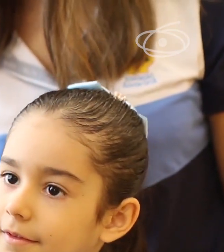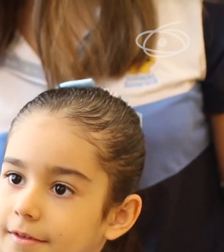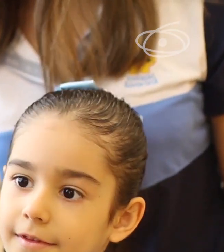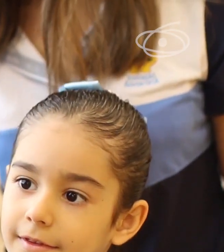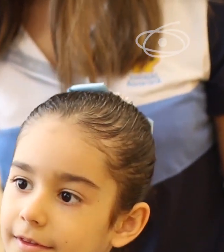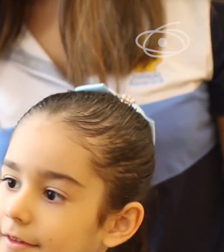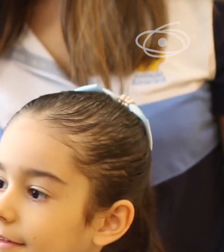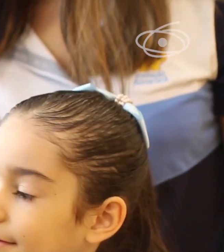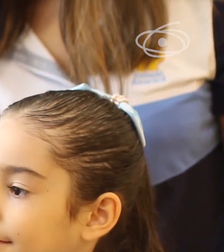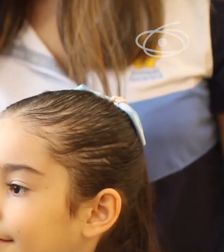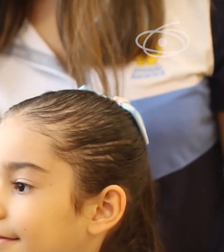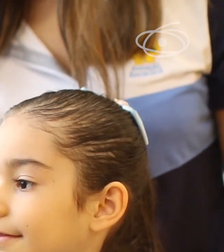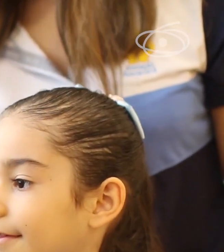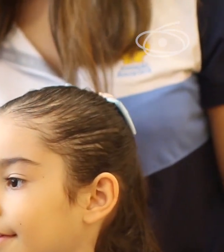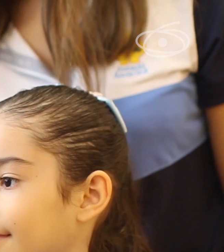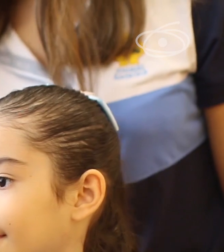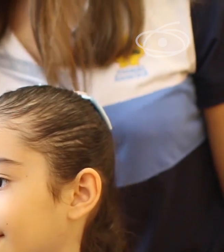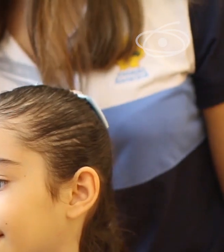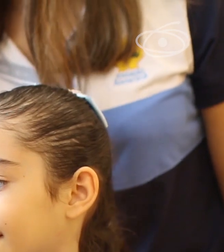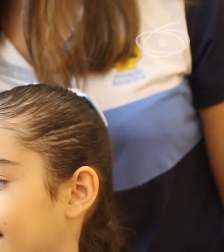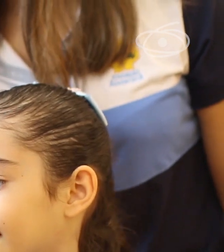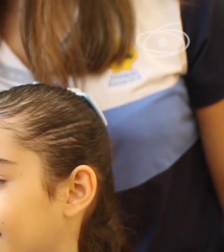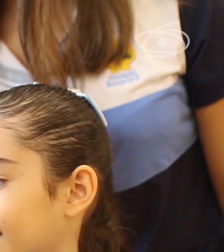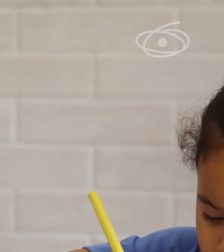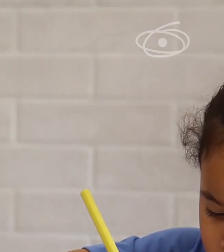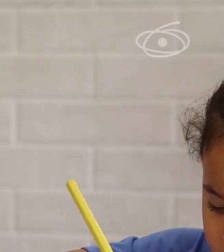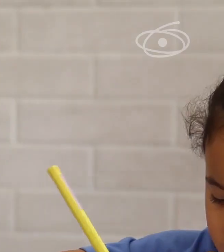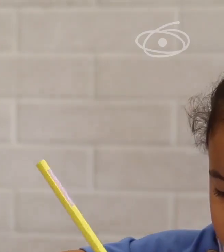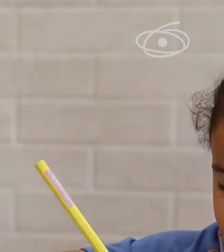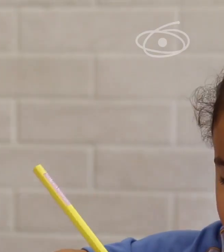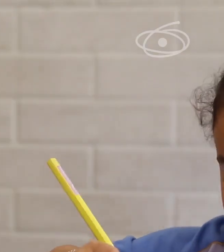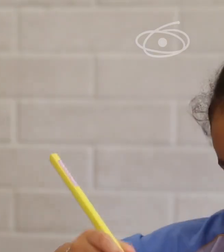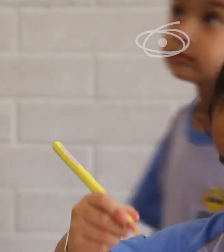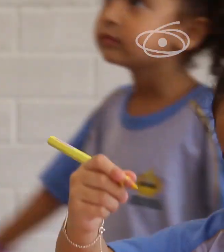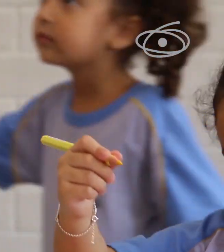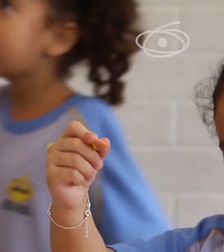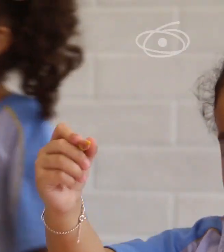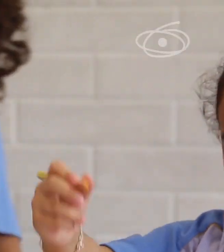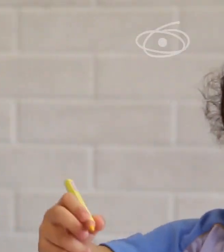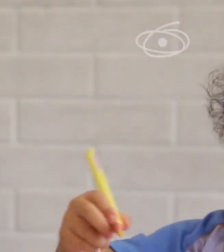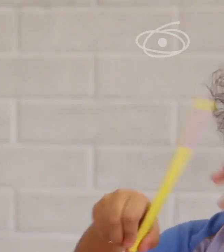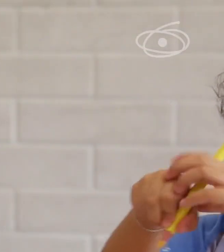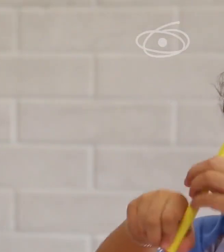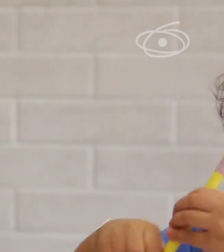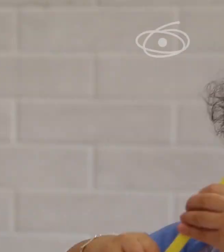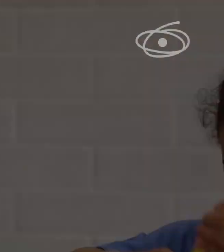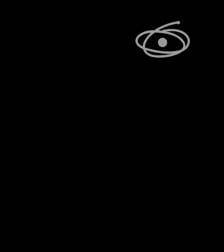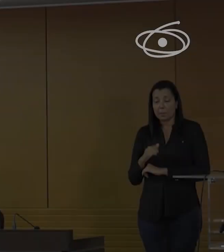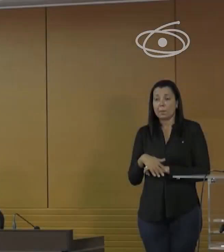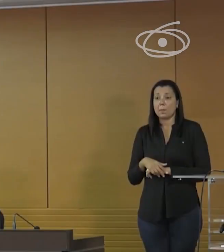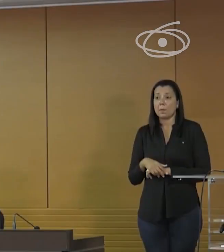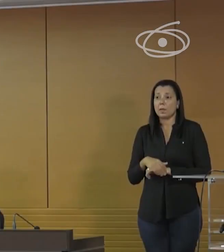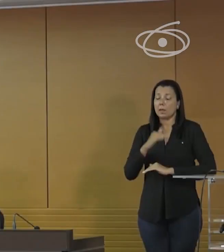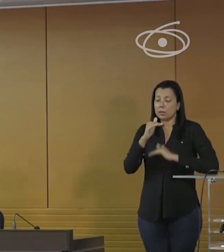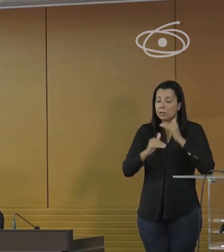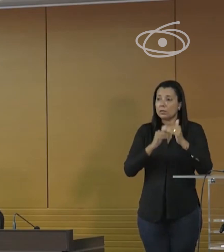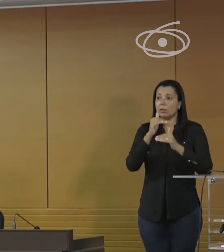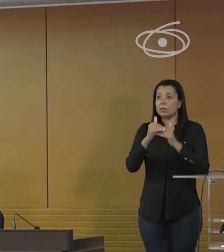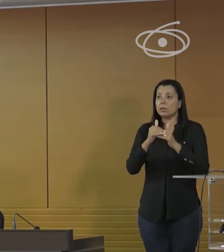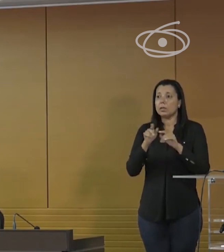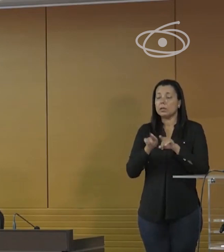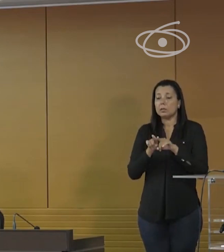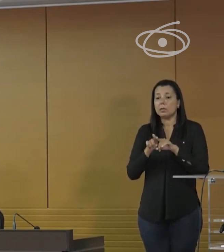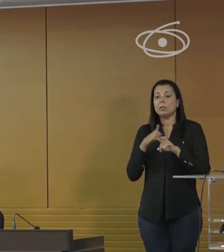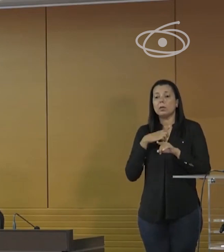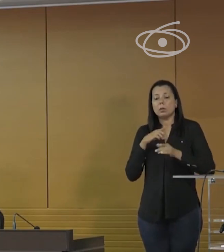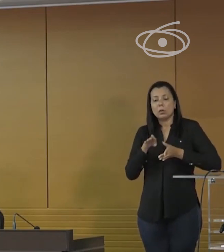curso foi lançado em 8 de dezembro e as aulas começam no dia 11 de janeiro de 2021. Desenvolvido para auto